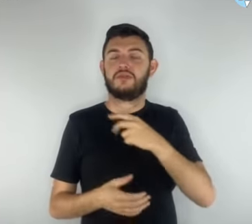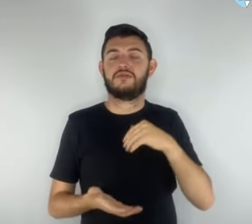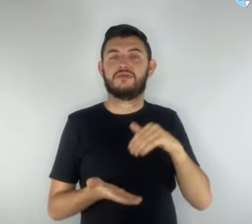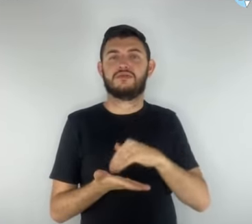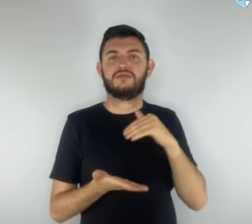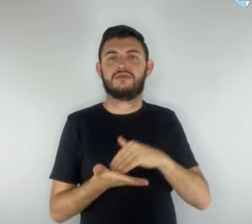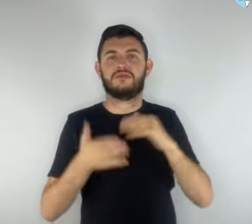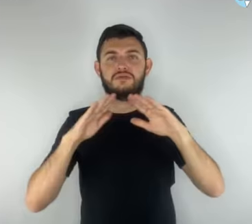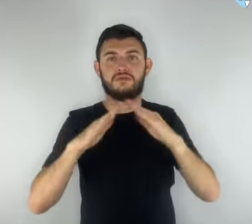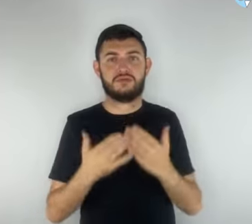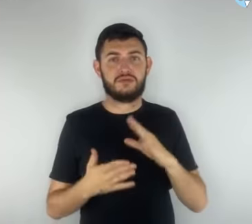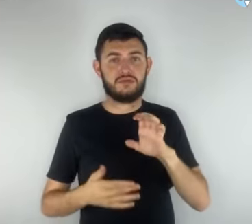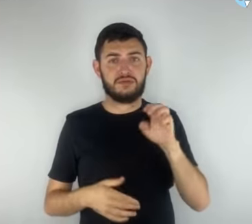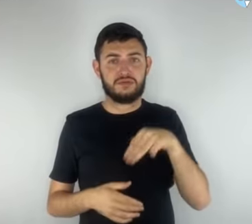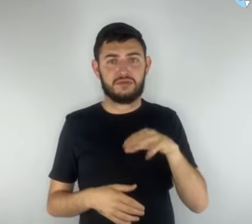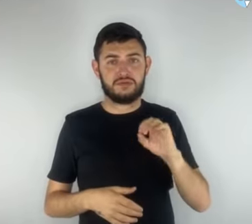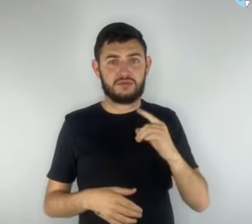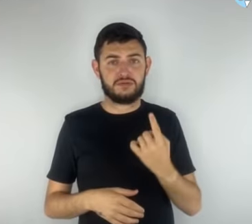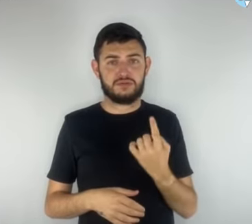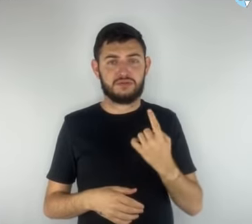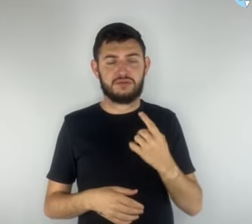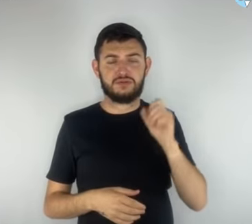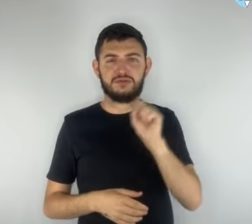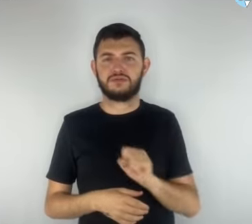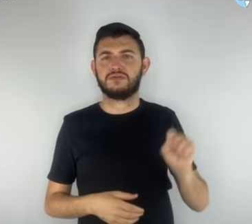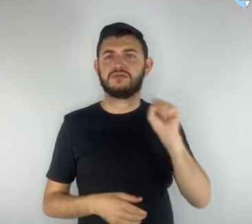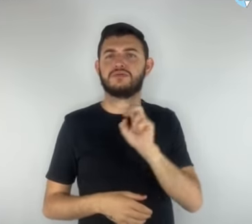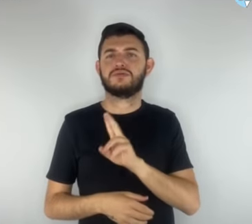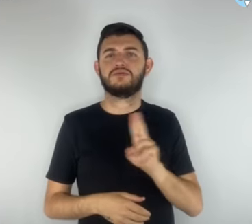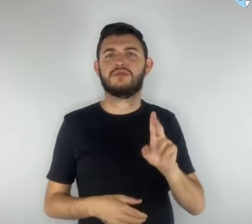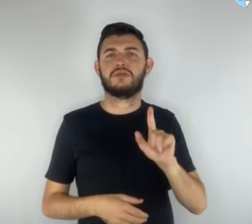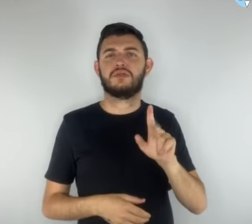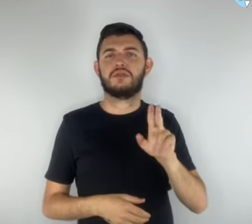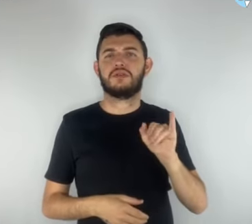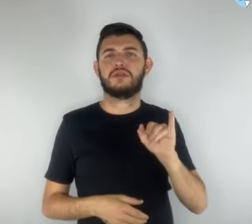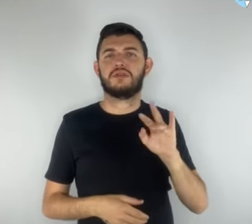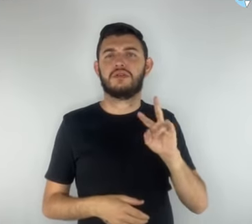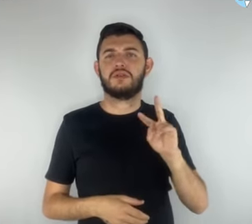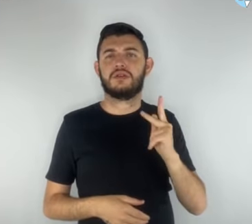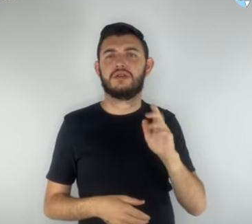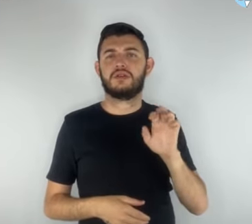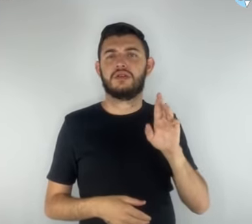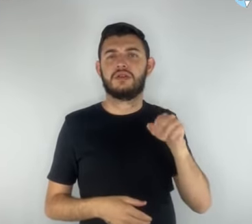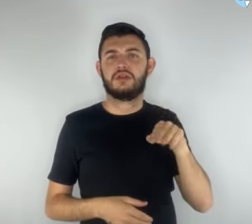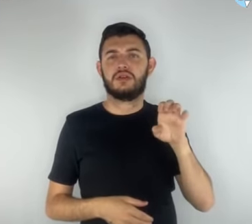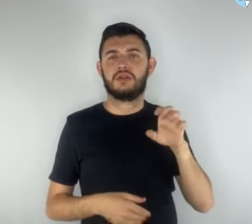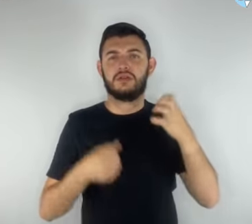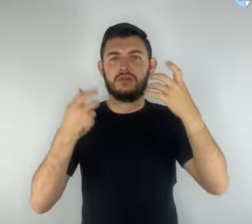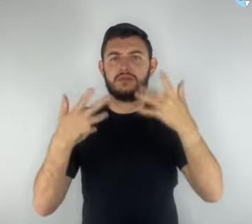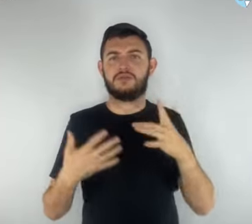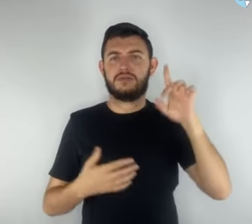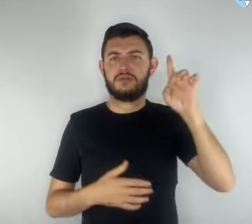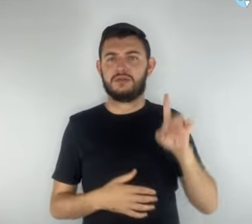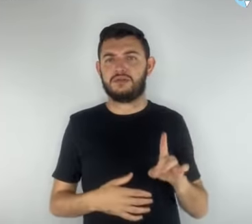Ensino Médio 1 de Sobradinho, Guilherme Gonçalves, afirma que o diretor da escola e um dos